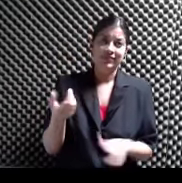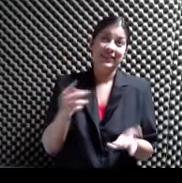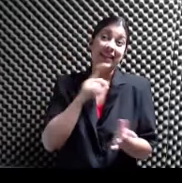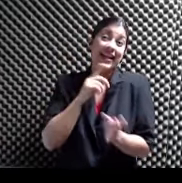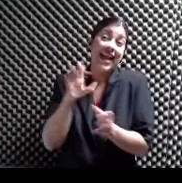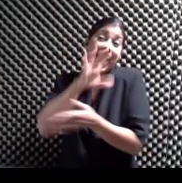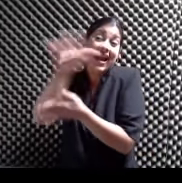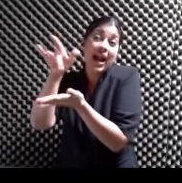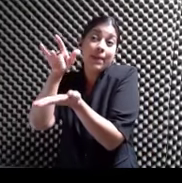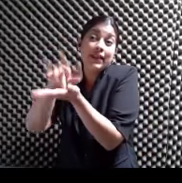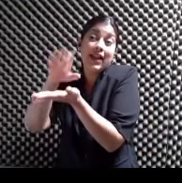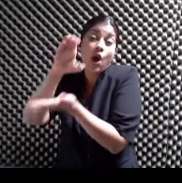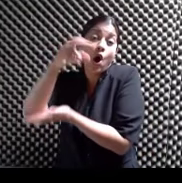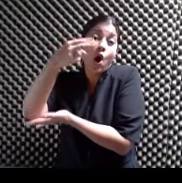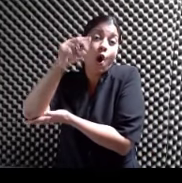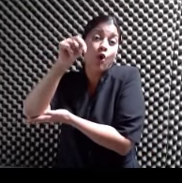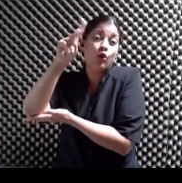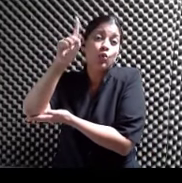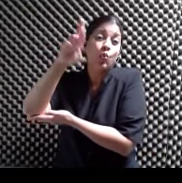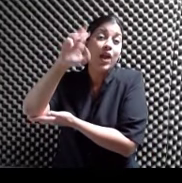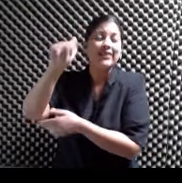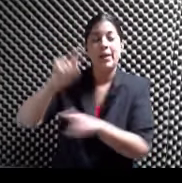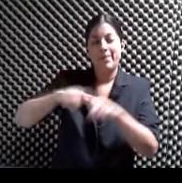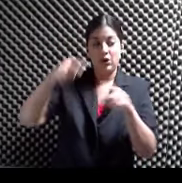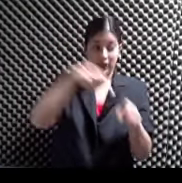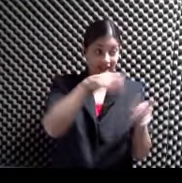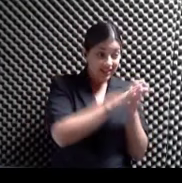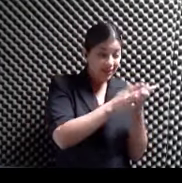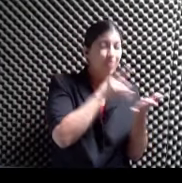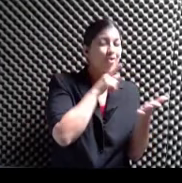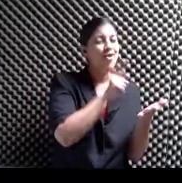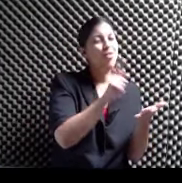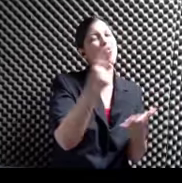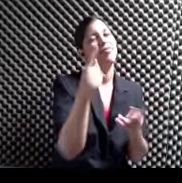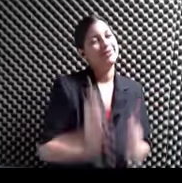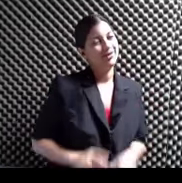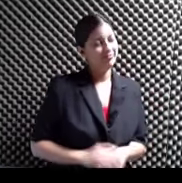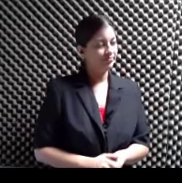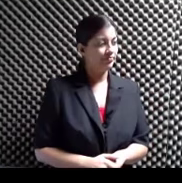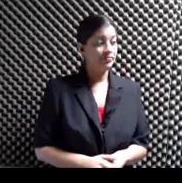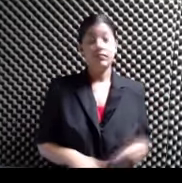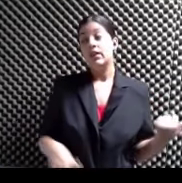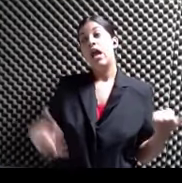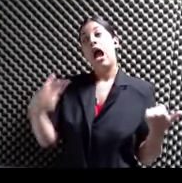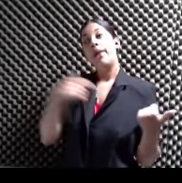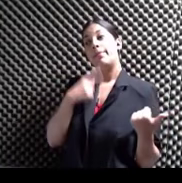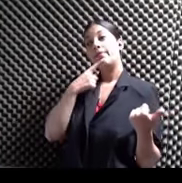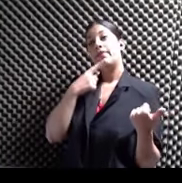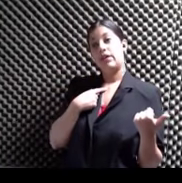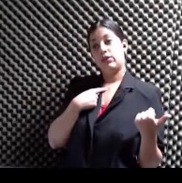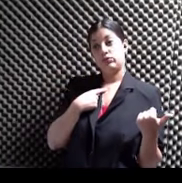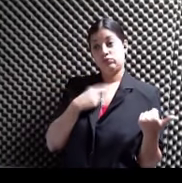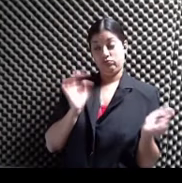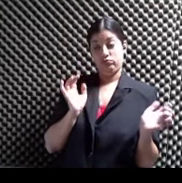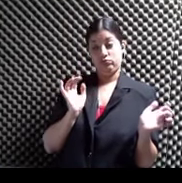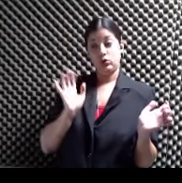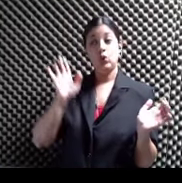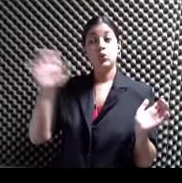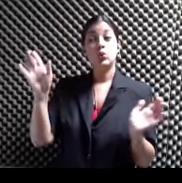Fundamental Eso es bueno Tegucigalpa A mí me contaron Tu editor Ángel Antonio